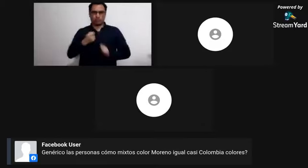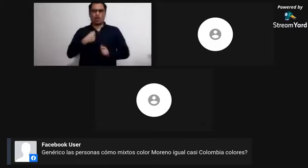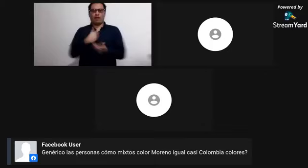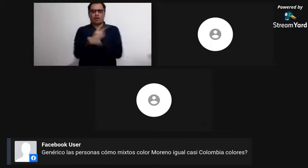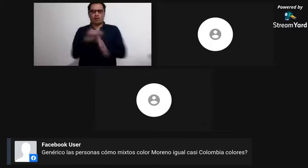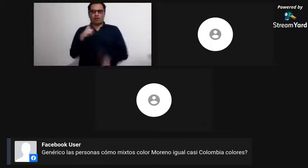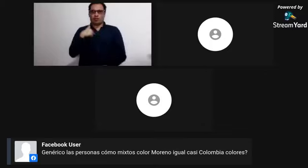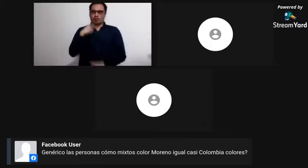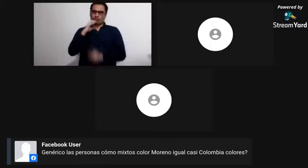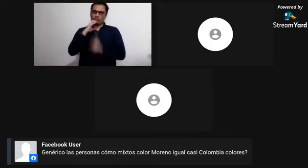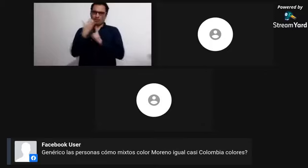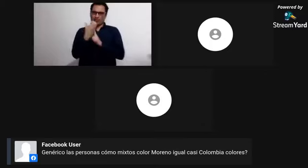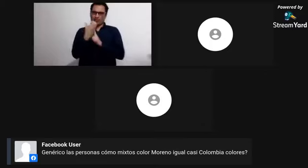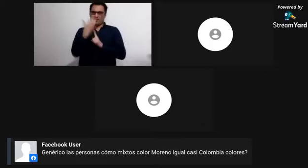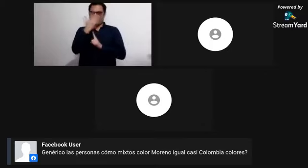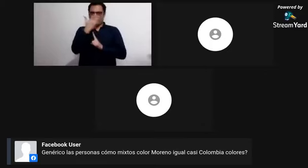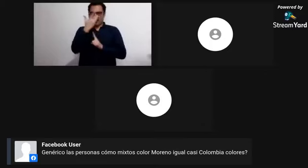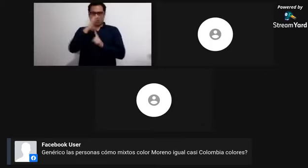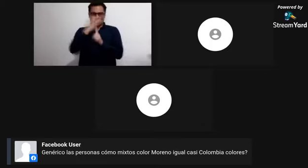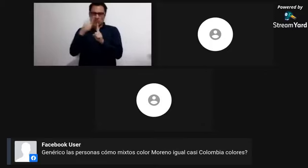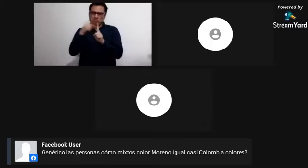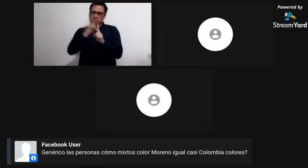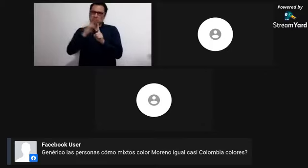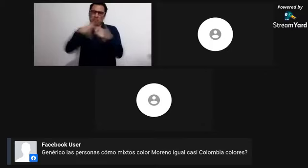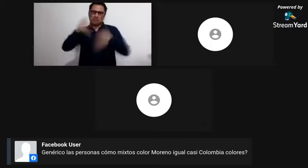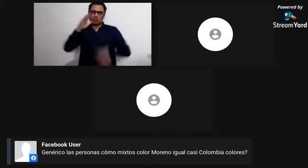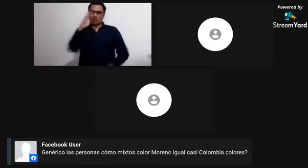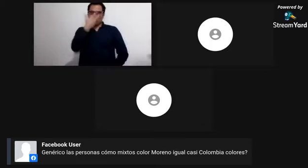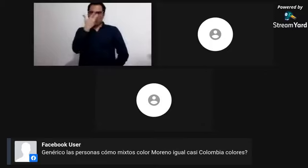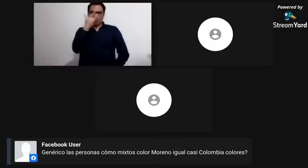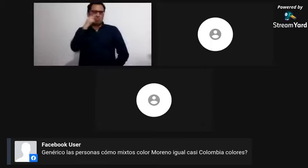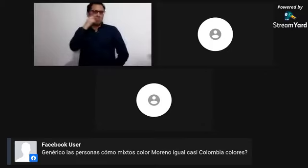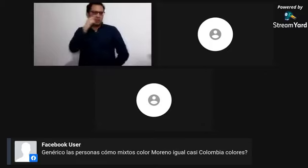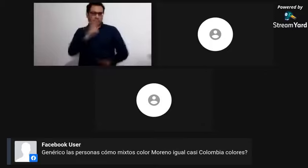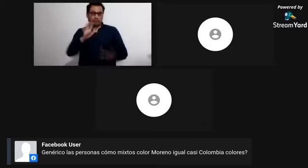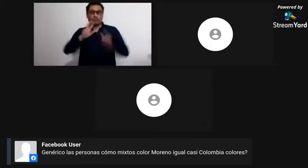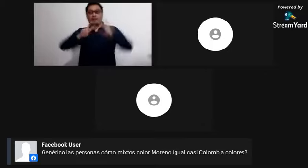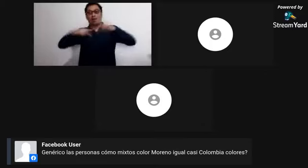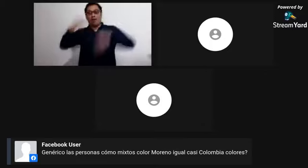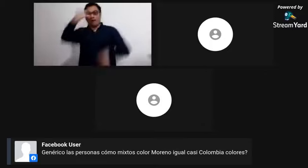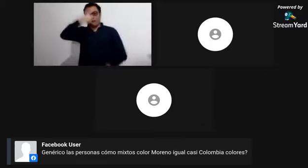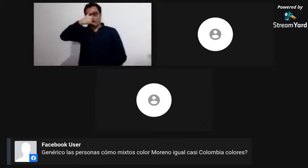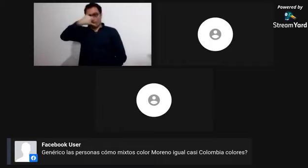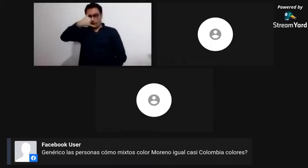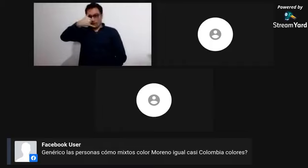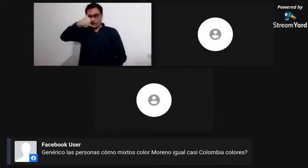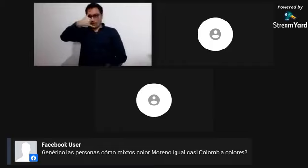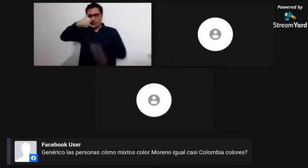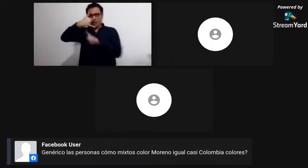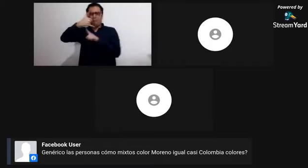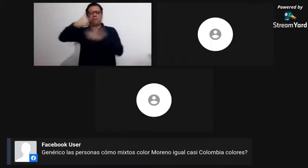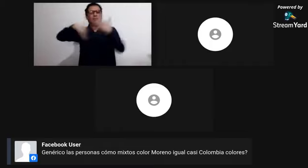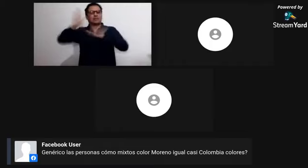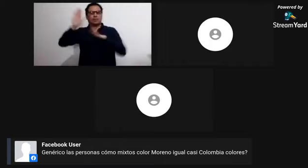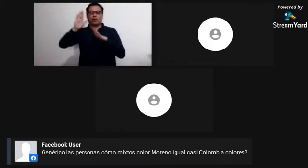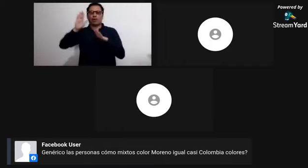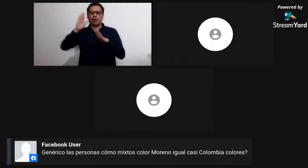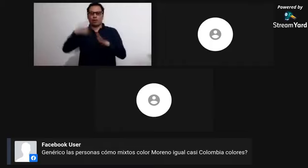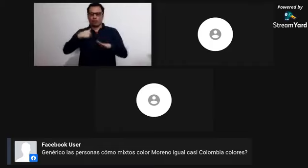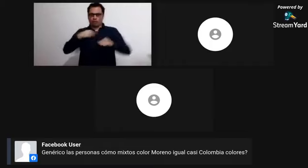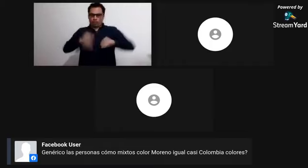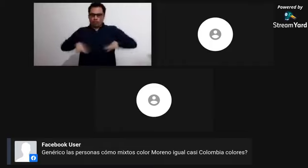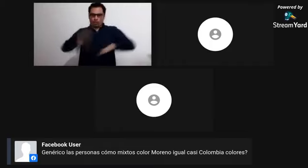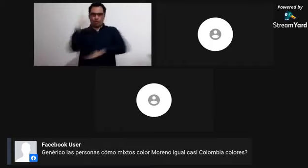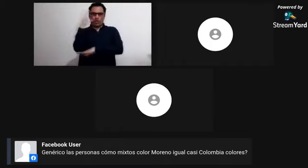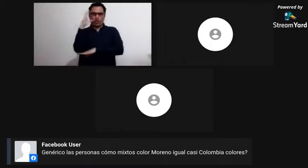también son las personas que se encuentran en Colombia. Bueno, entendiendo un poco la pregunta,